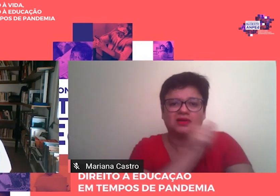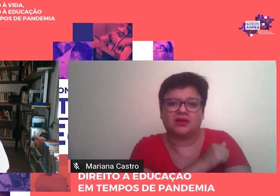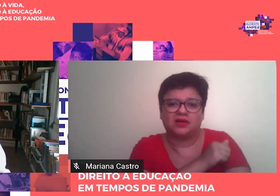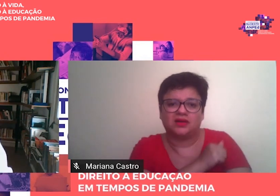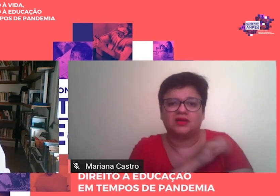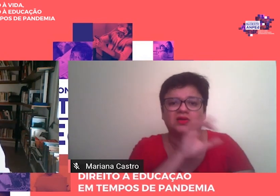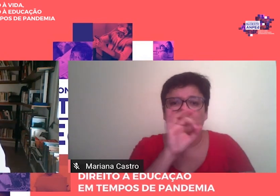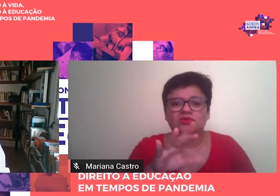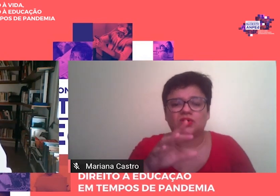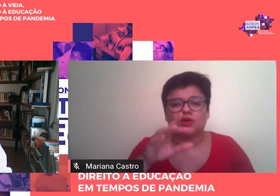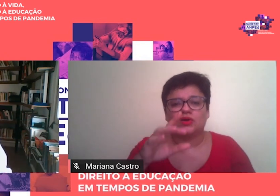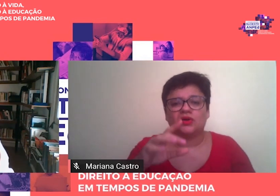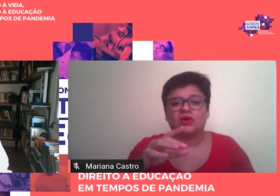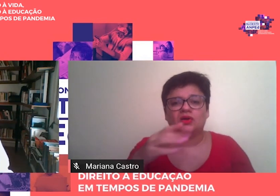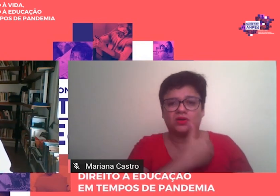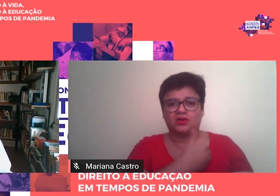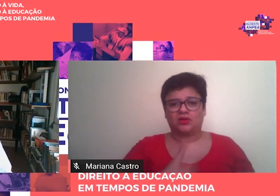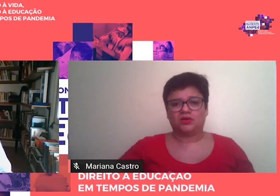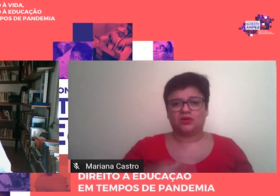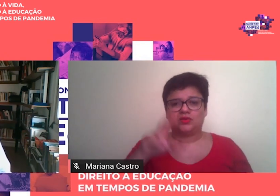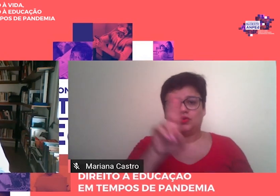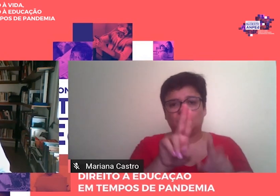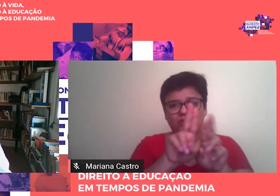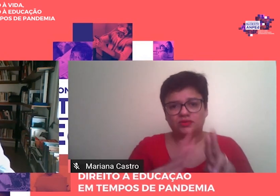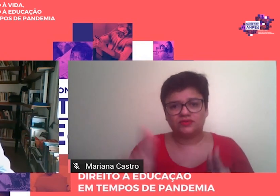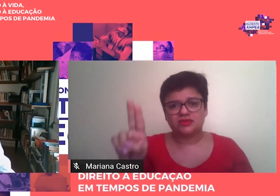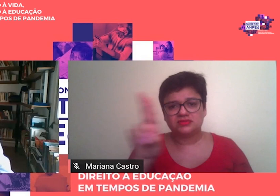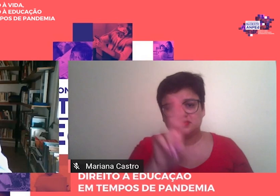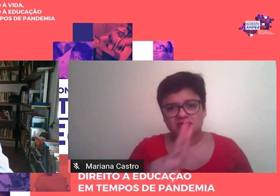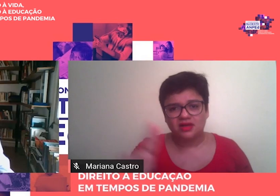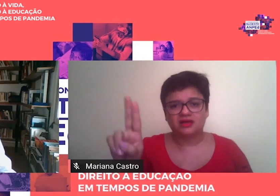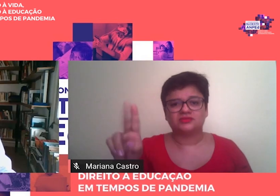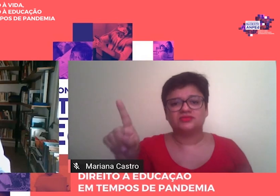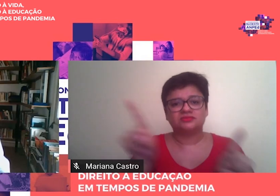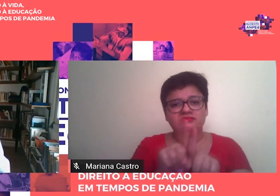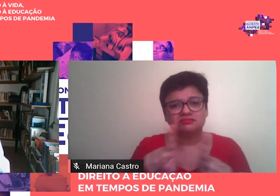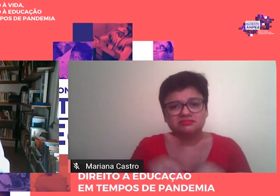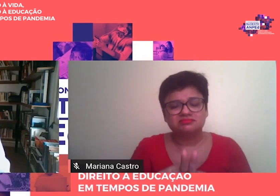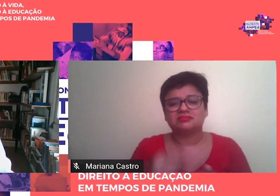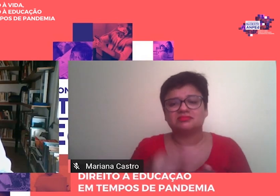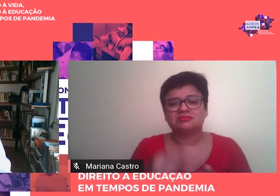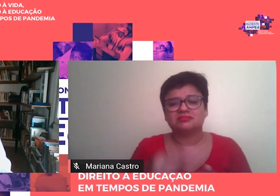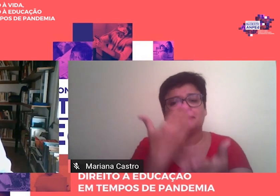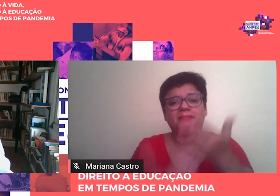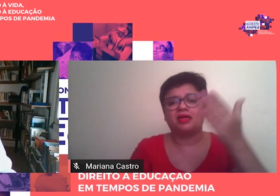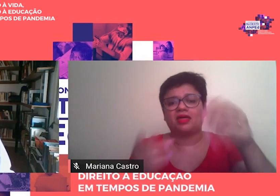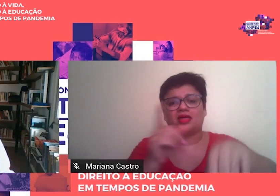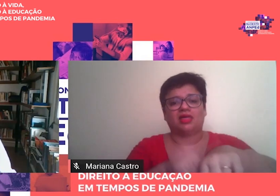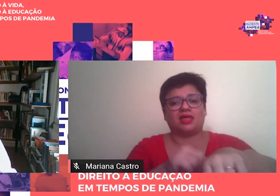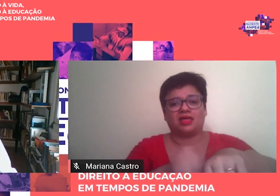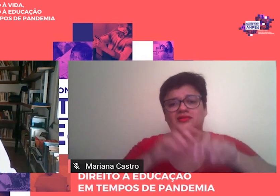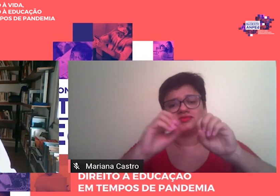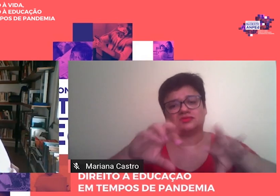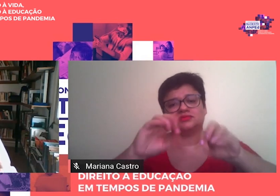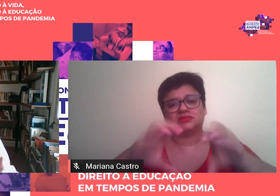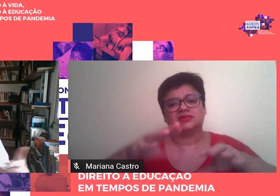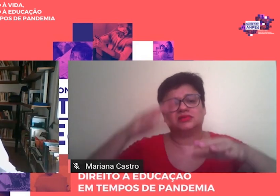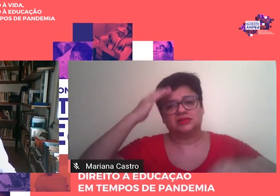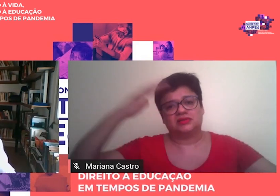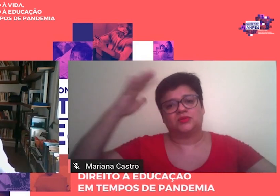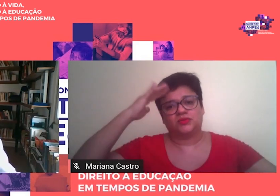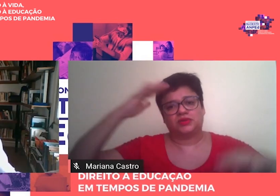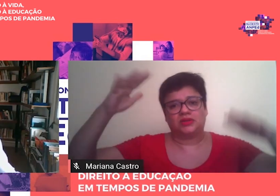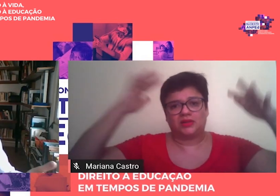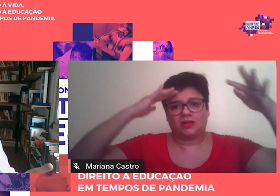cobrando, inclusive, das universidades, universidade perde muito tempo com teorias que